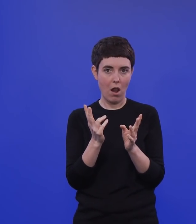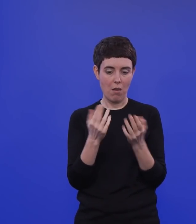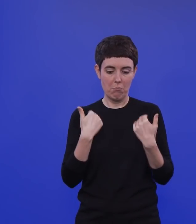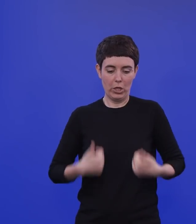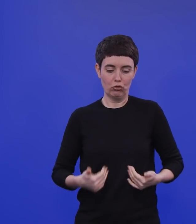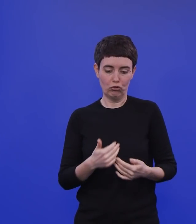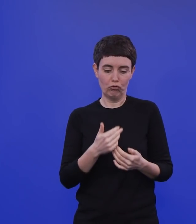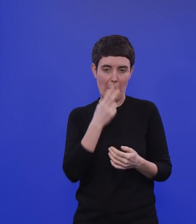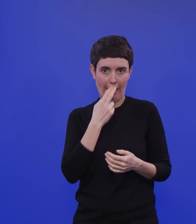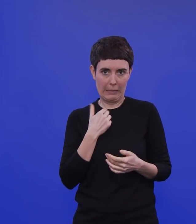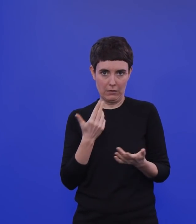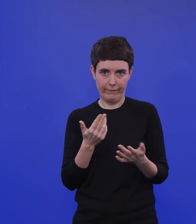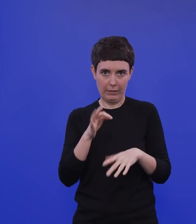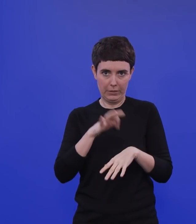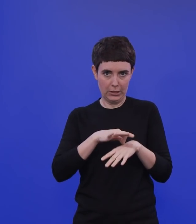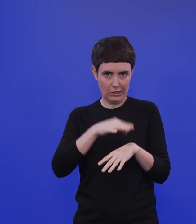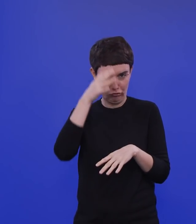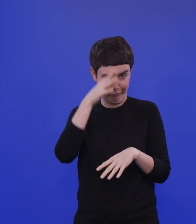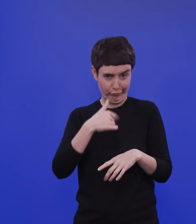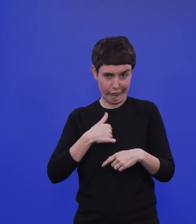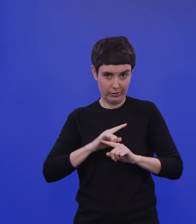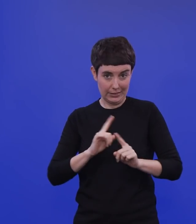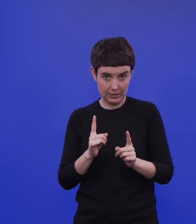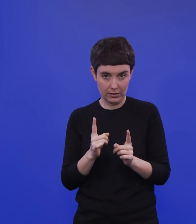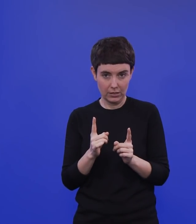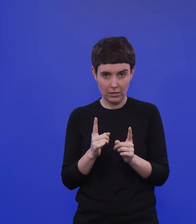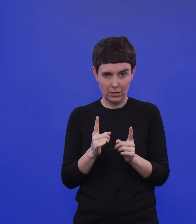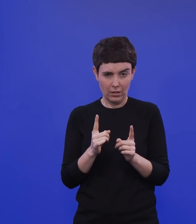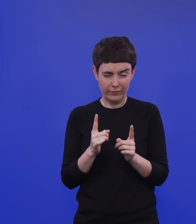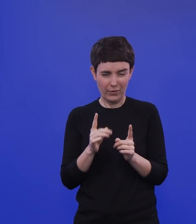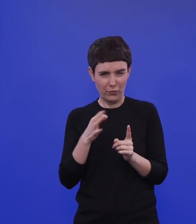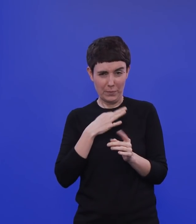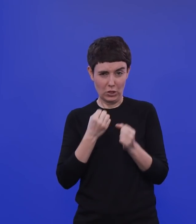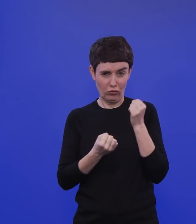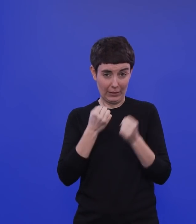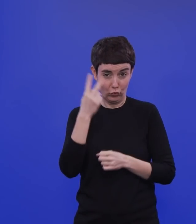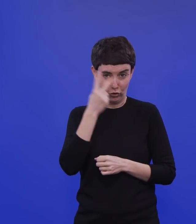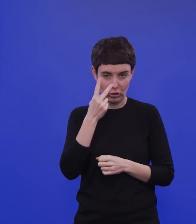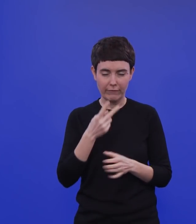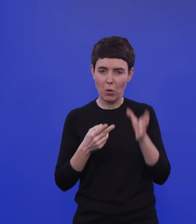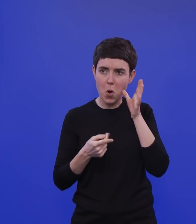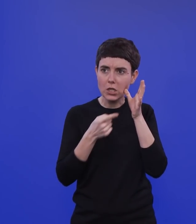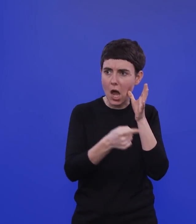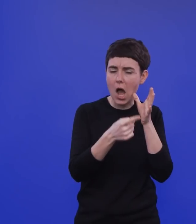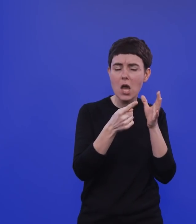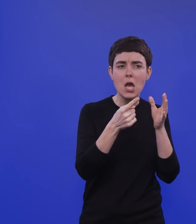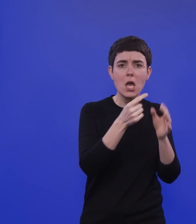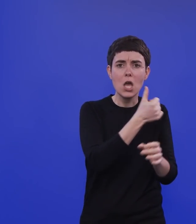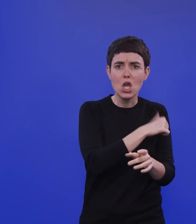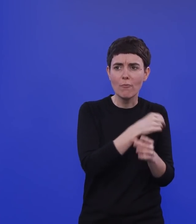jetzt nicht irgendwie medizinisch bewandert ist, auch immer nicht so klar macht. Also man hört, dieser Impfstoff so und so viel Prozent, dieser Impfstoff